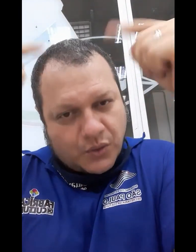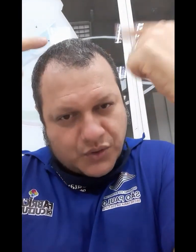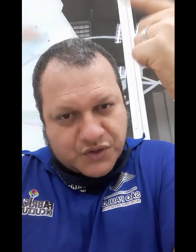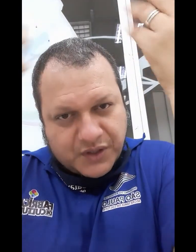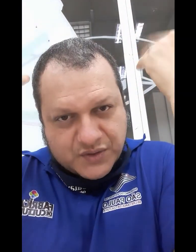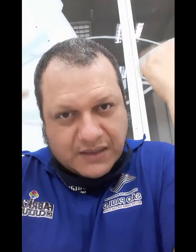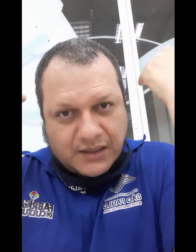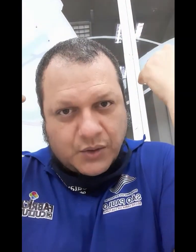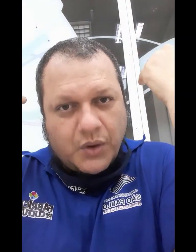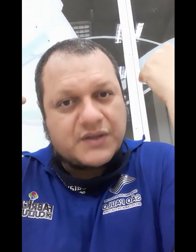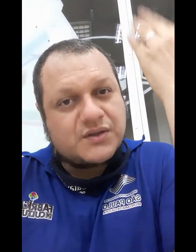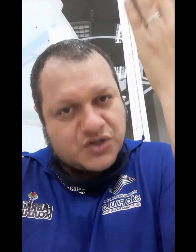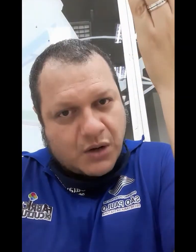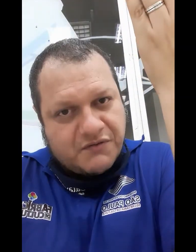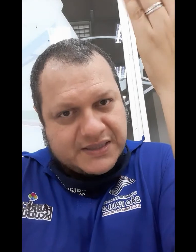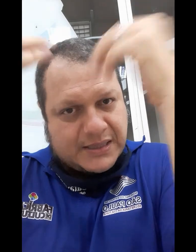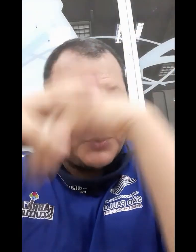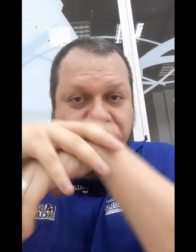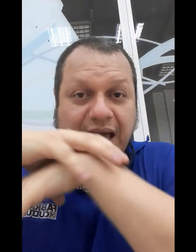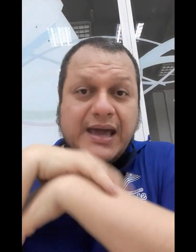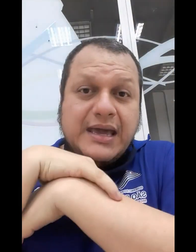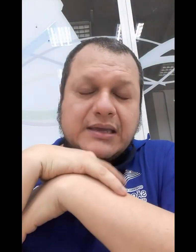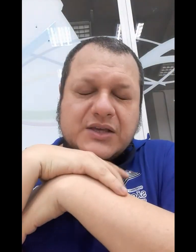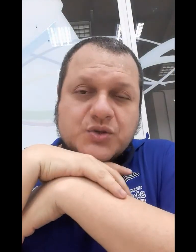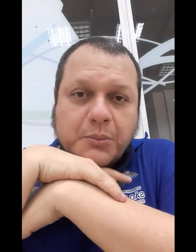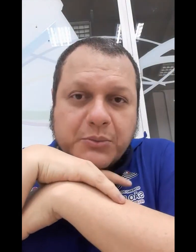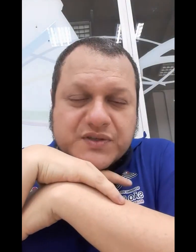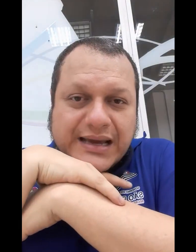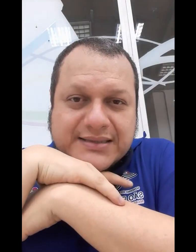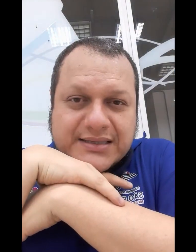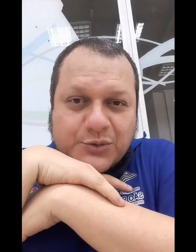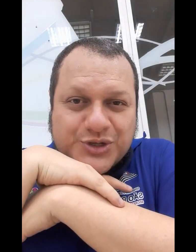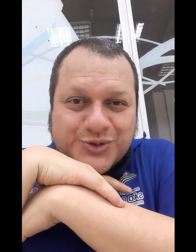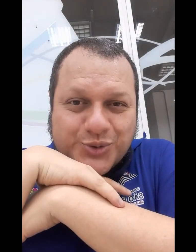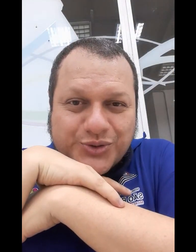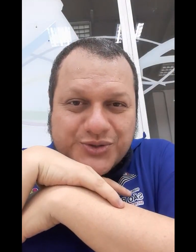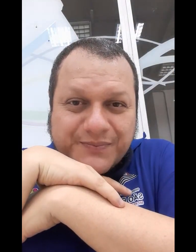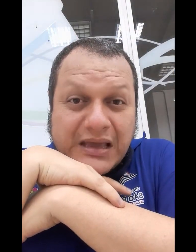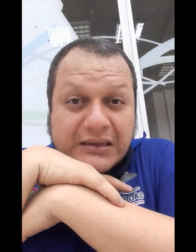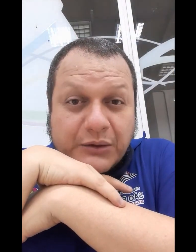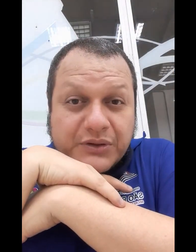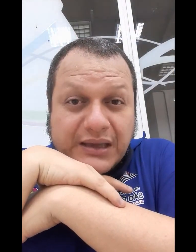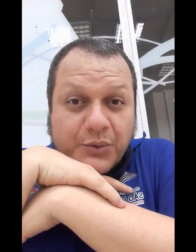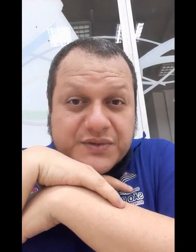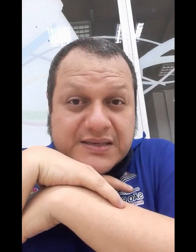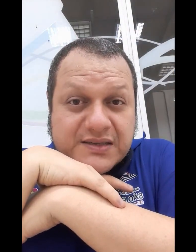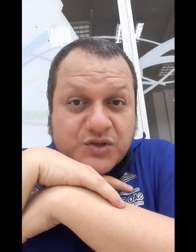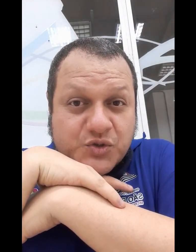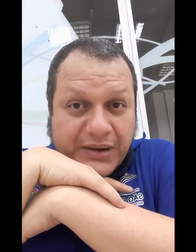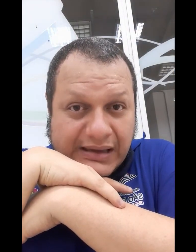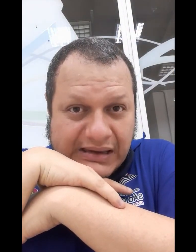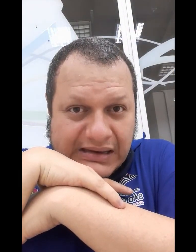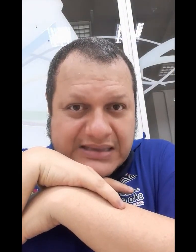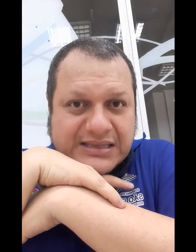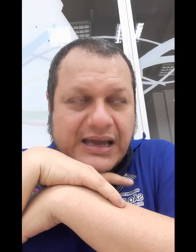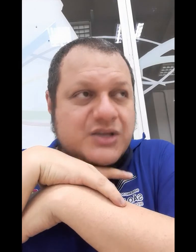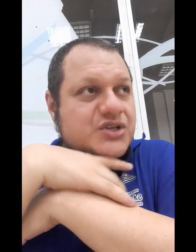outros vídeos anteriores nós já conversamos, né? Que é sobre musicalização de surdos. Então, eu dei alguns exercícios para eles, né? De